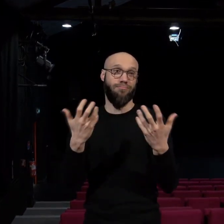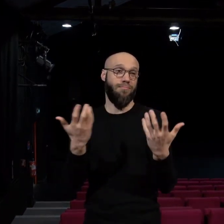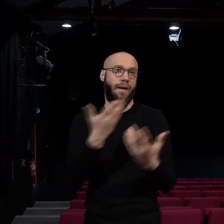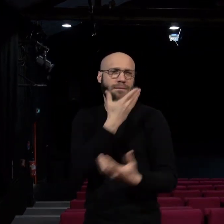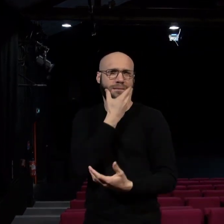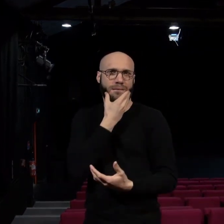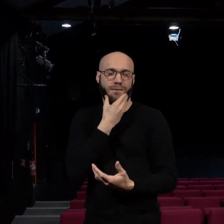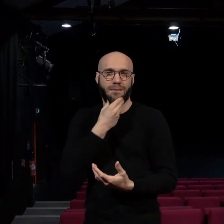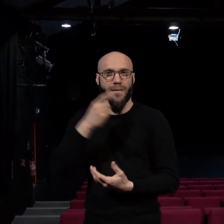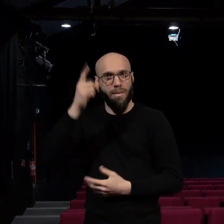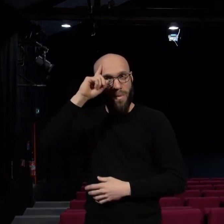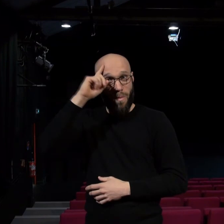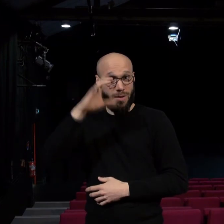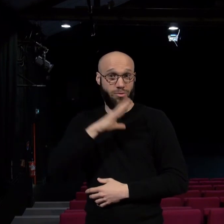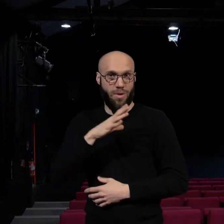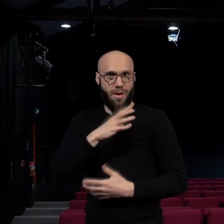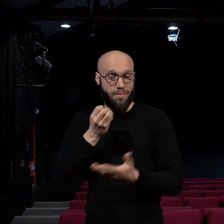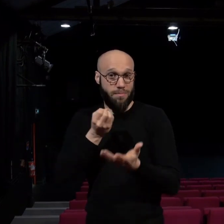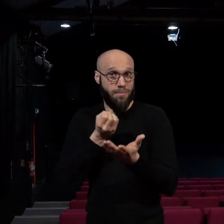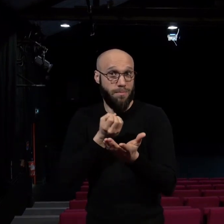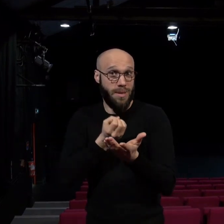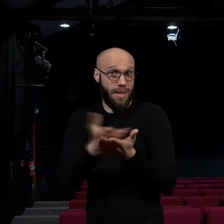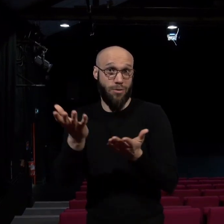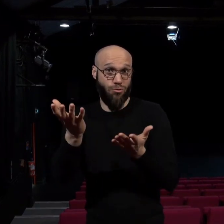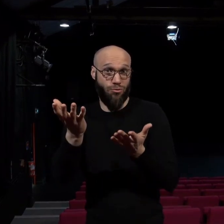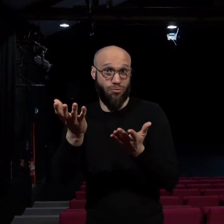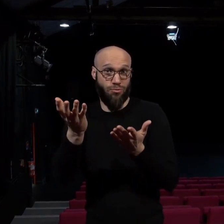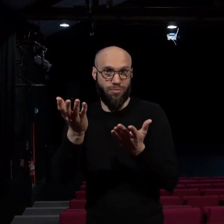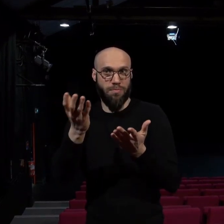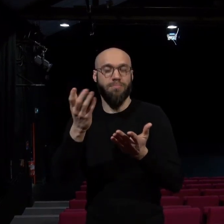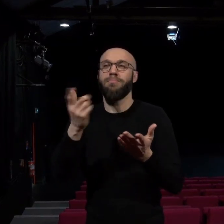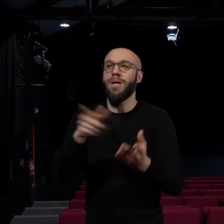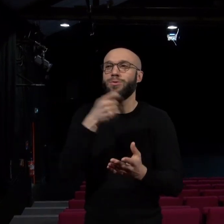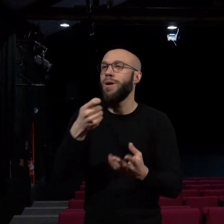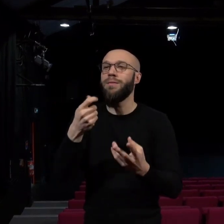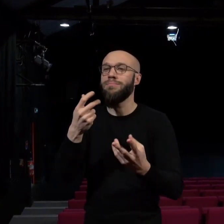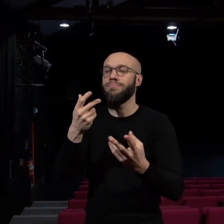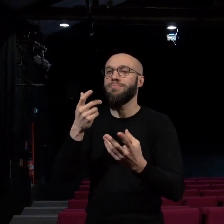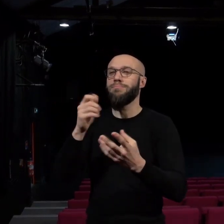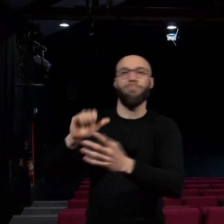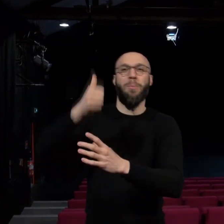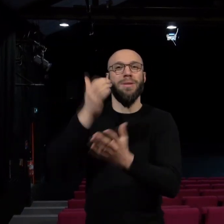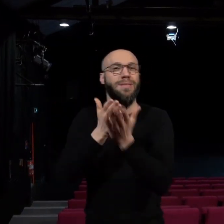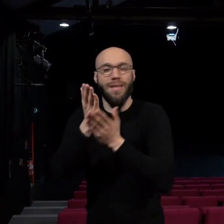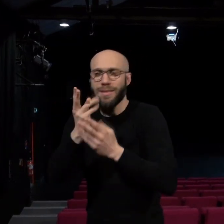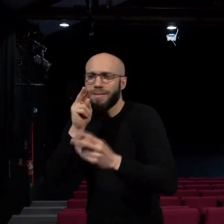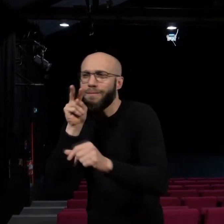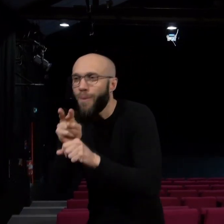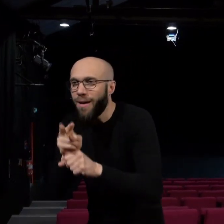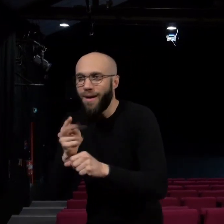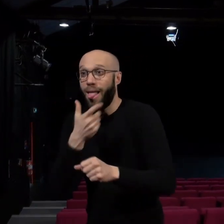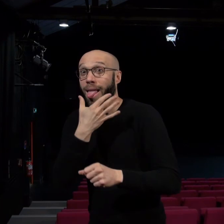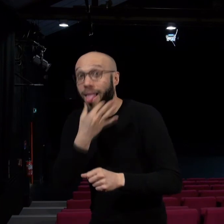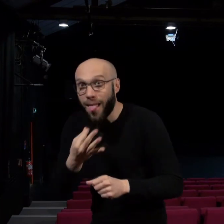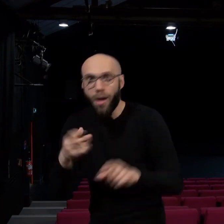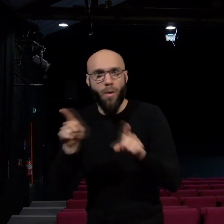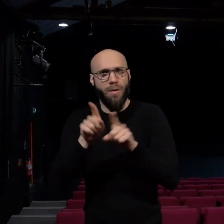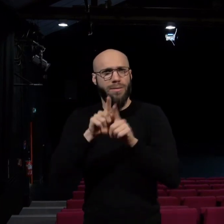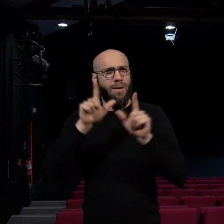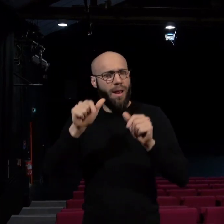c'était un vraiment beau spectacle parce qu'il est porteur de messages. Bien sûr, il y a ce qu'on comprend facilement tout de suite, mais il y a aussi des sens